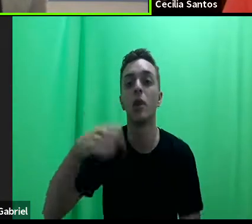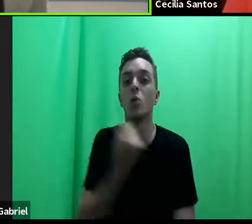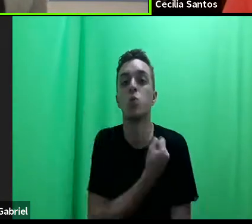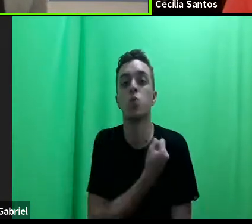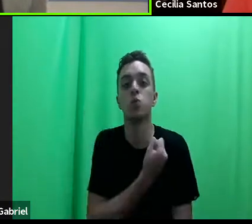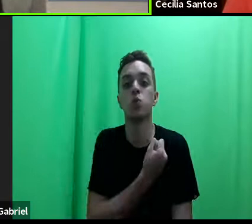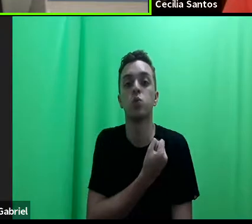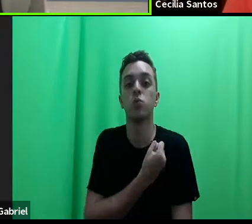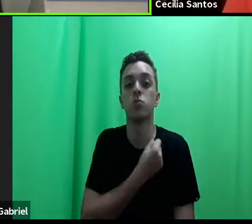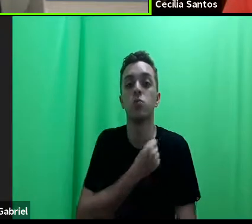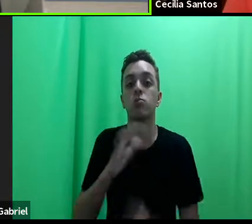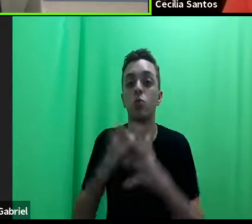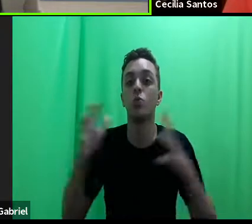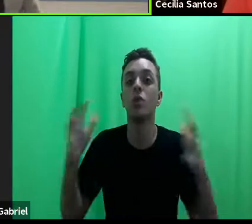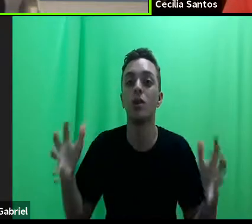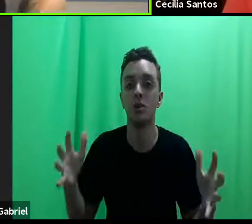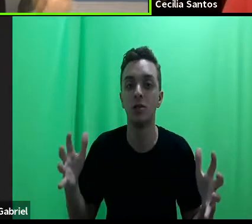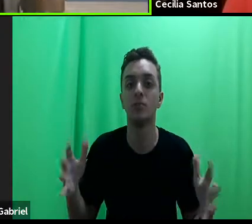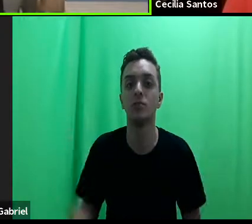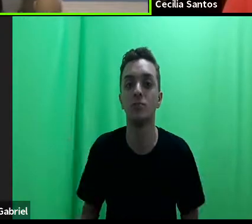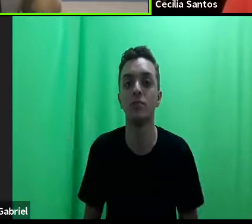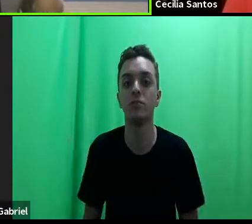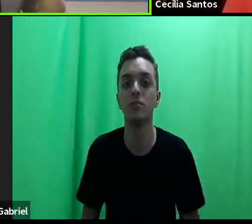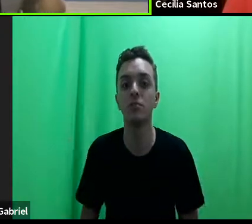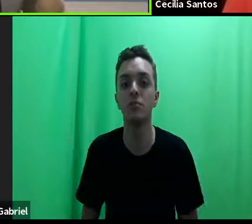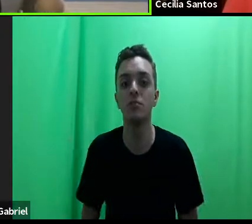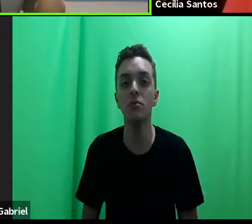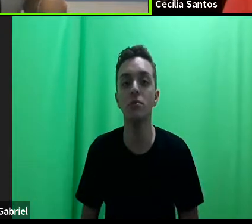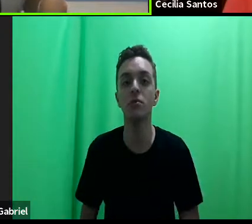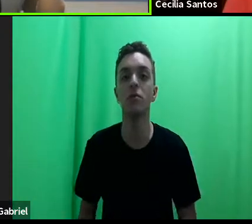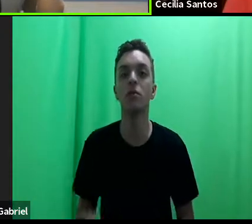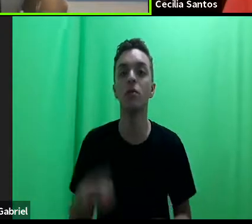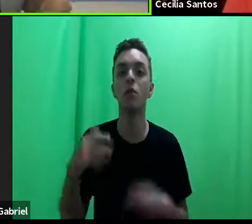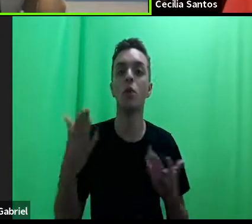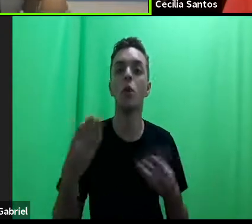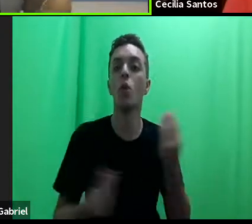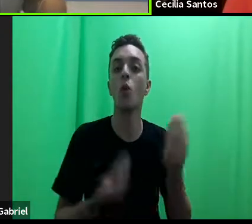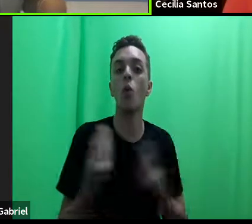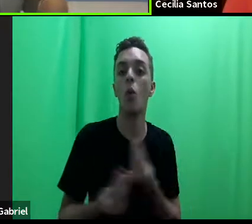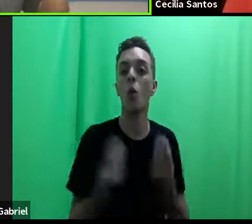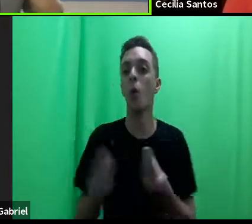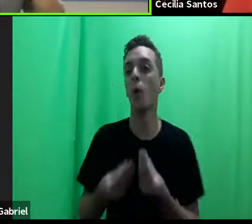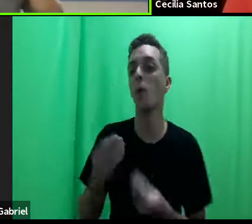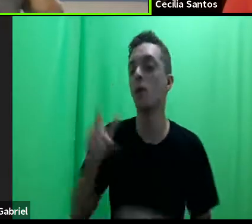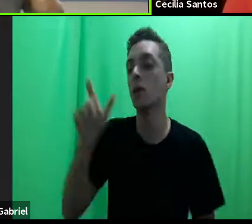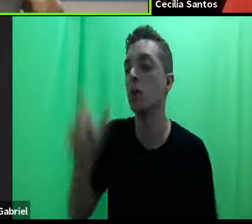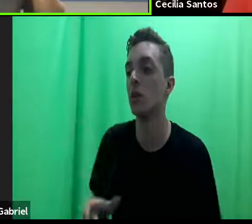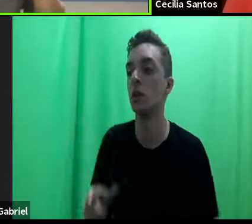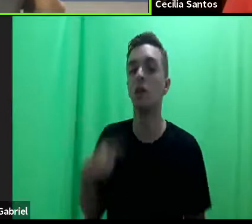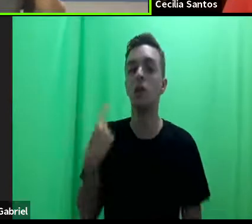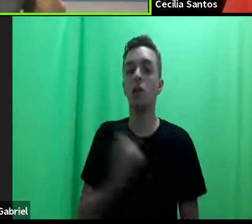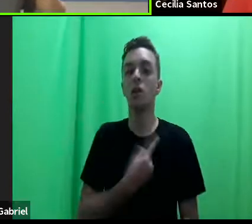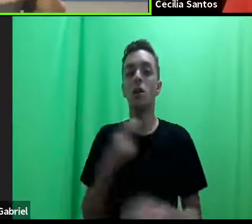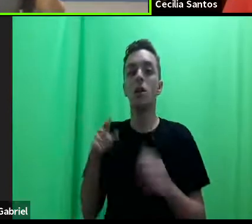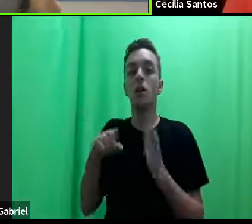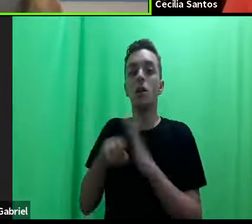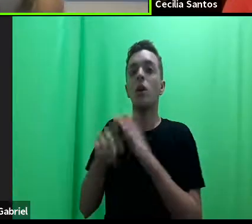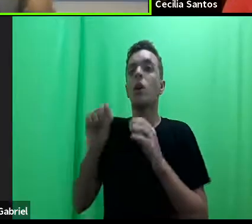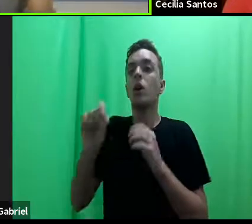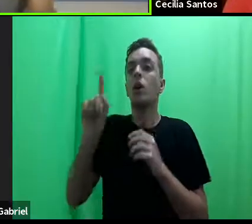considera bastante subnotificado. Então, como é que esses valores, quando você pergunta o que é uma vida digna,